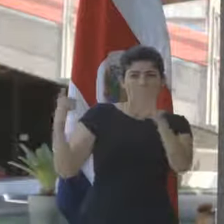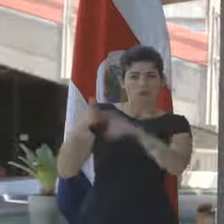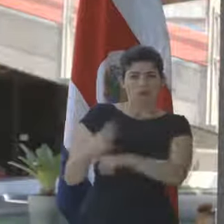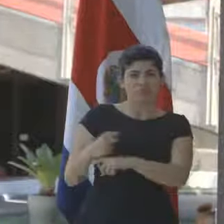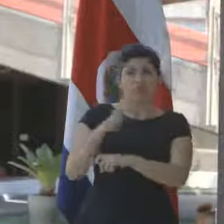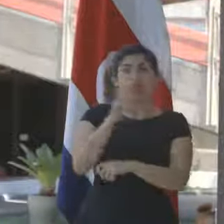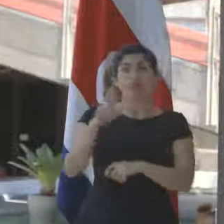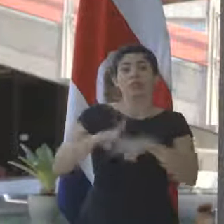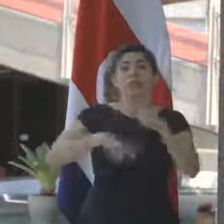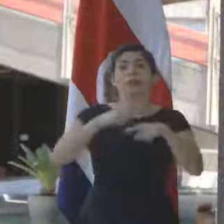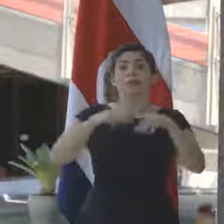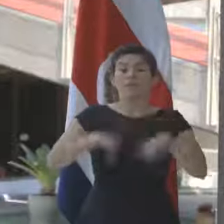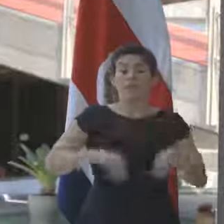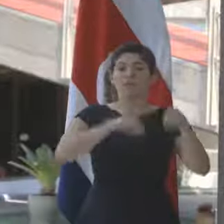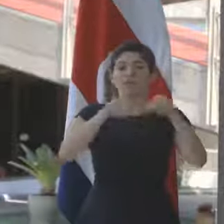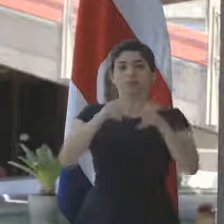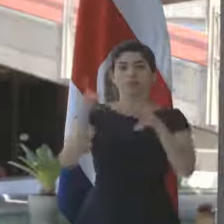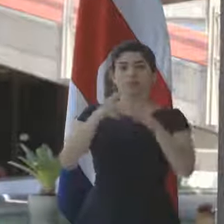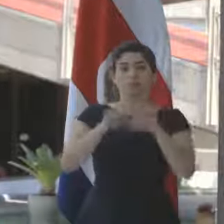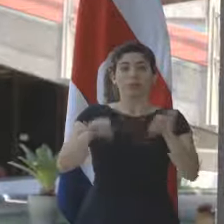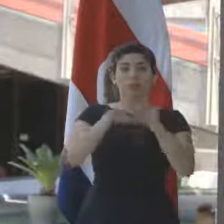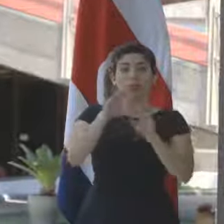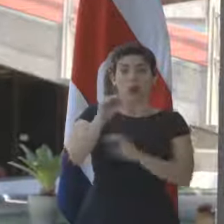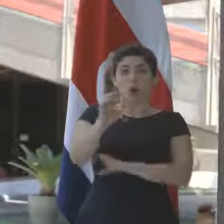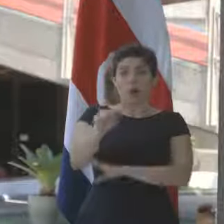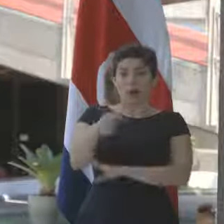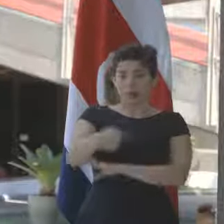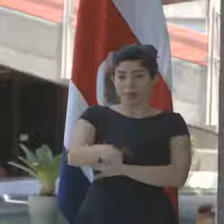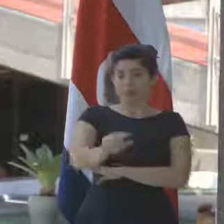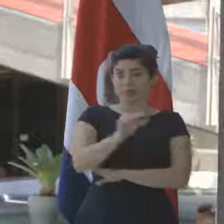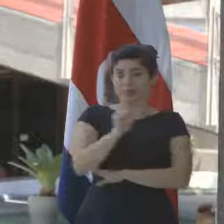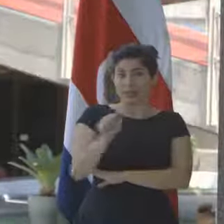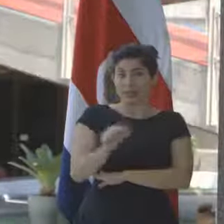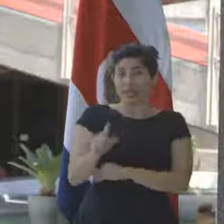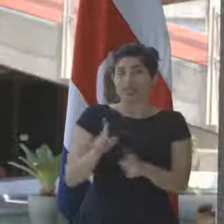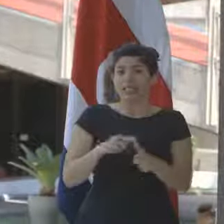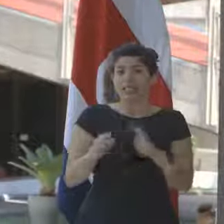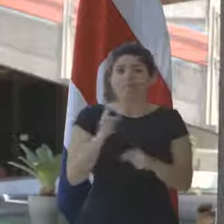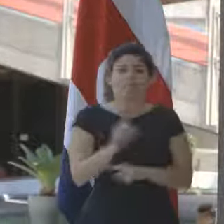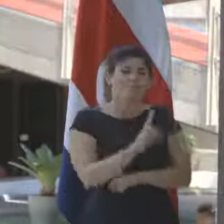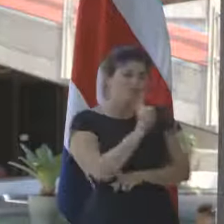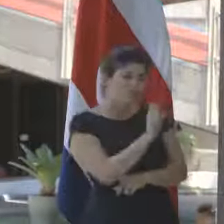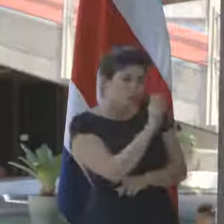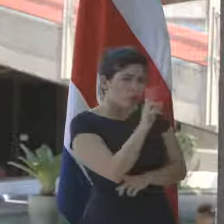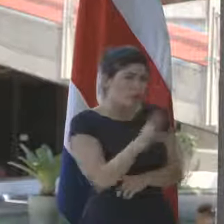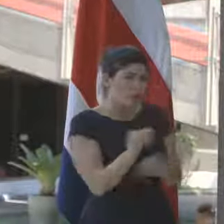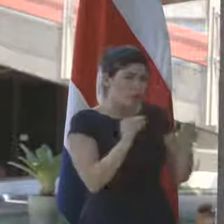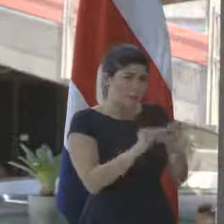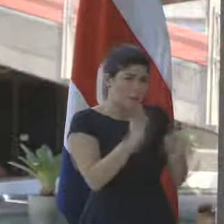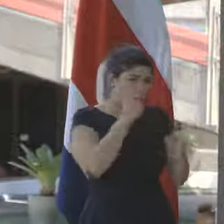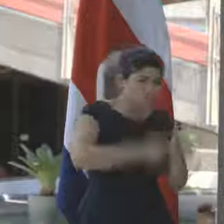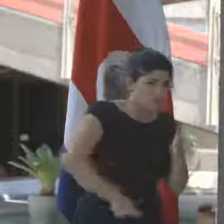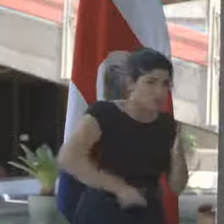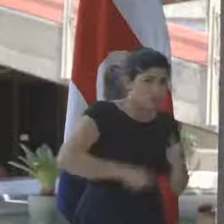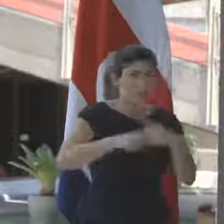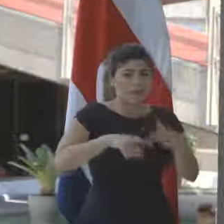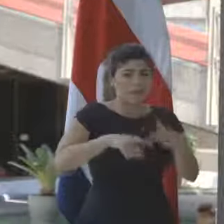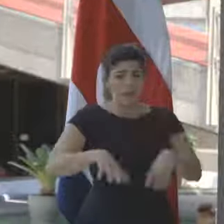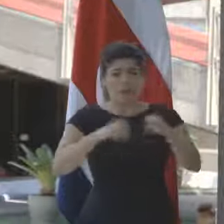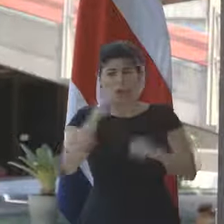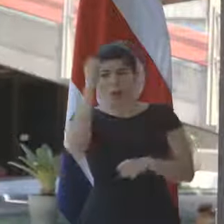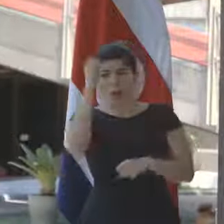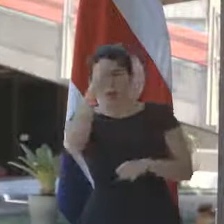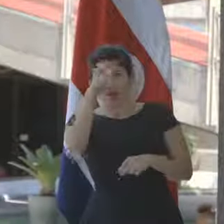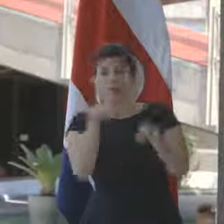Rica tomará un puesto importante en la OEA ya en muy próximas semanas. ¿Será Costa Rica más riguroso? ¿Tomará alguna posición? También